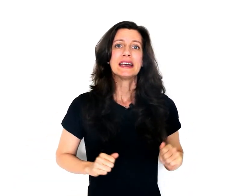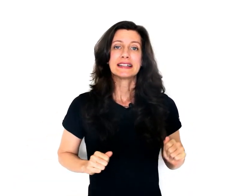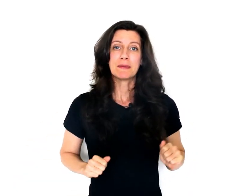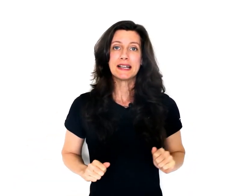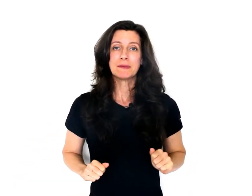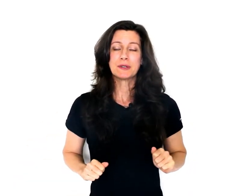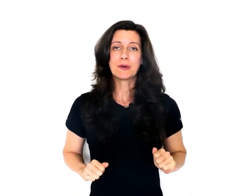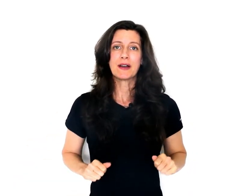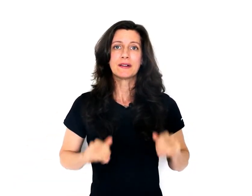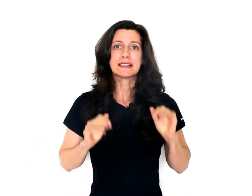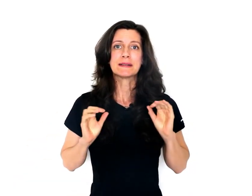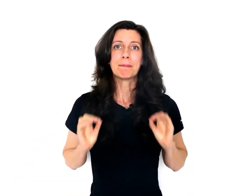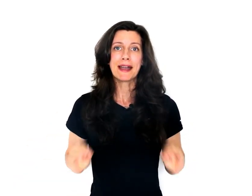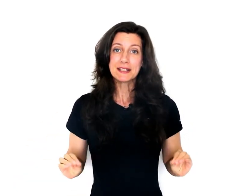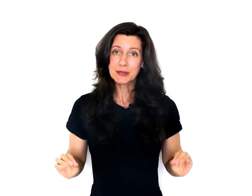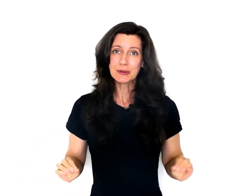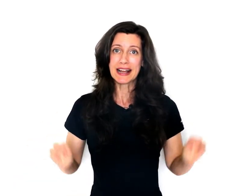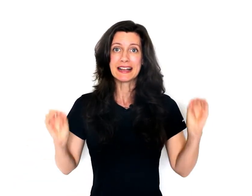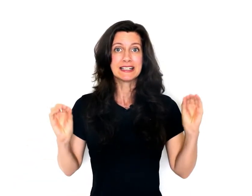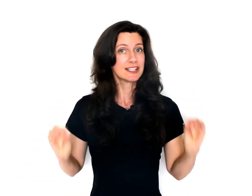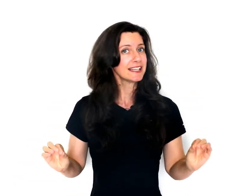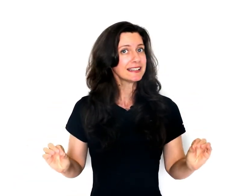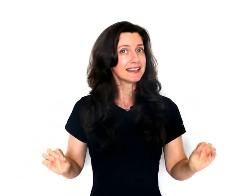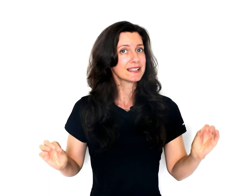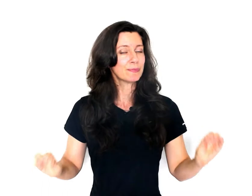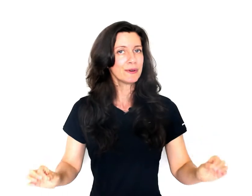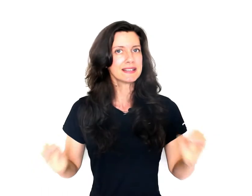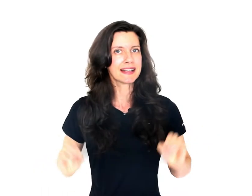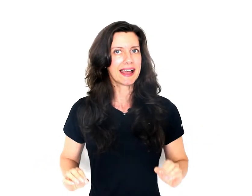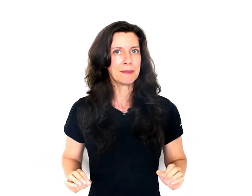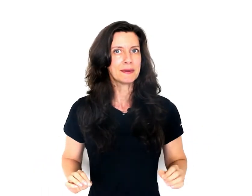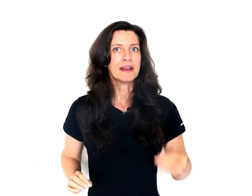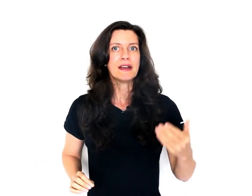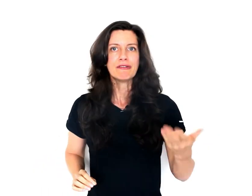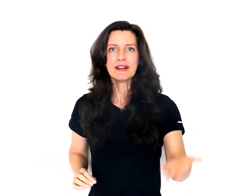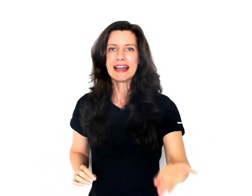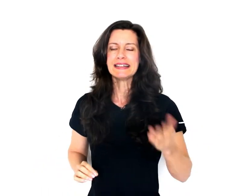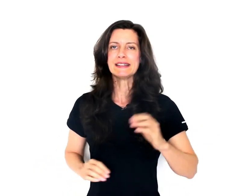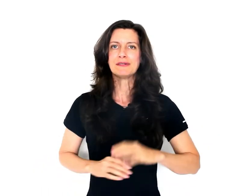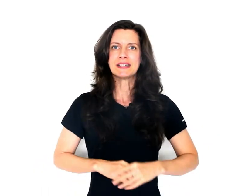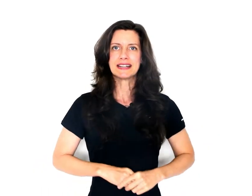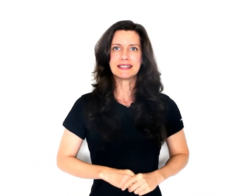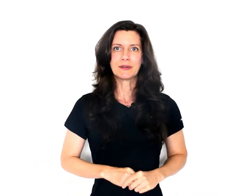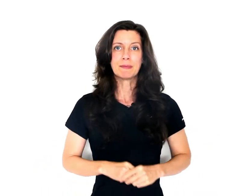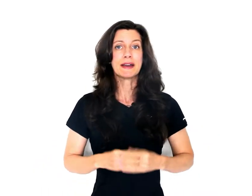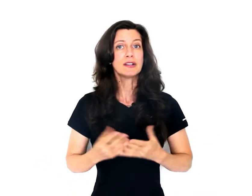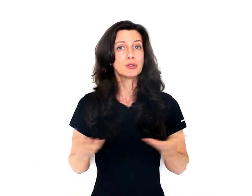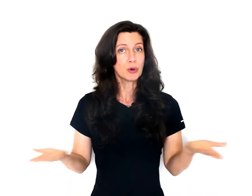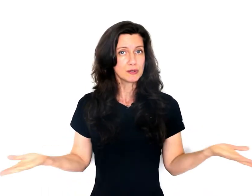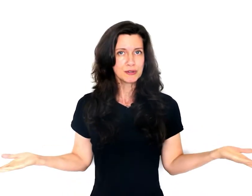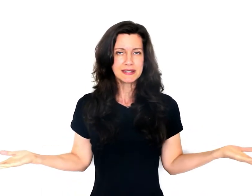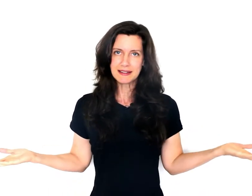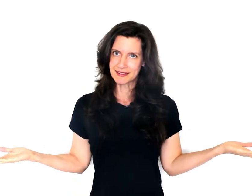trabalhamos com aulas particulares de inglês por Skype focadas em conversação e para todos os níveis.